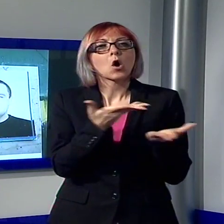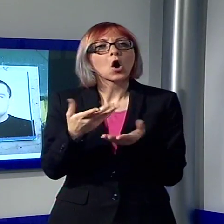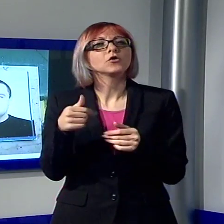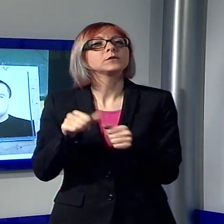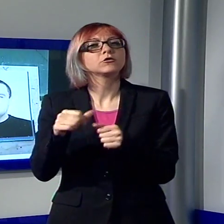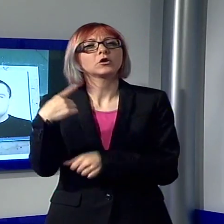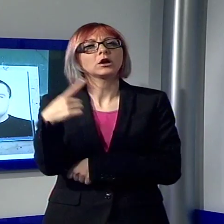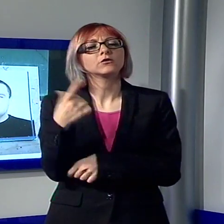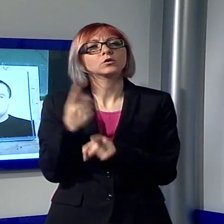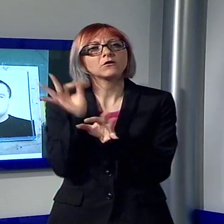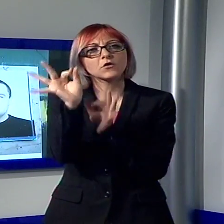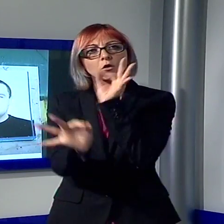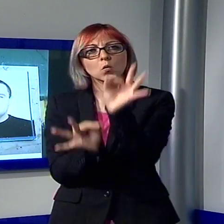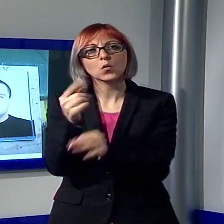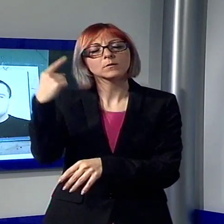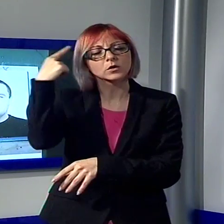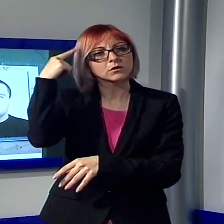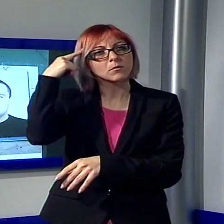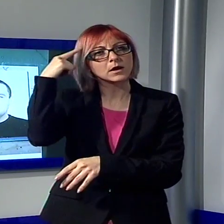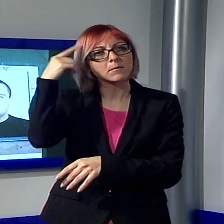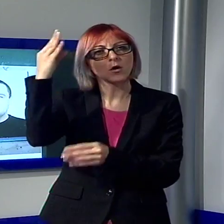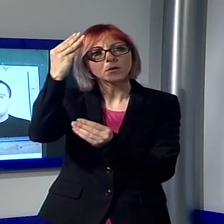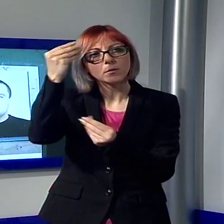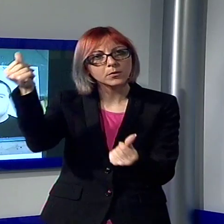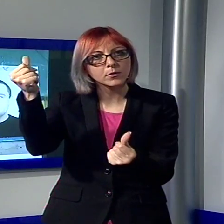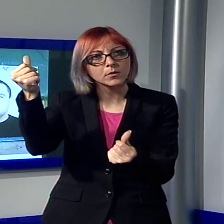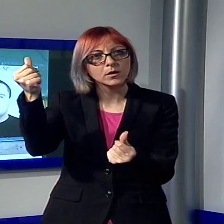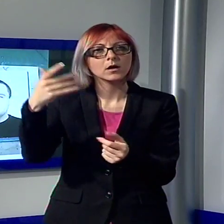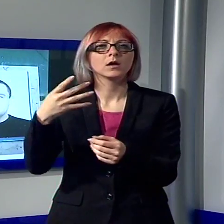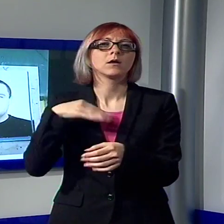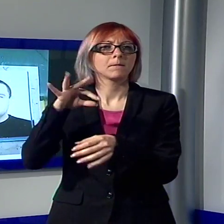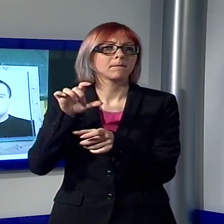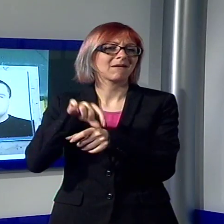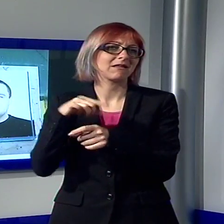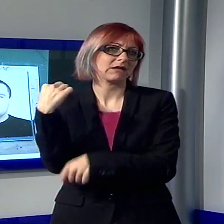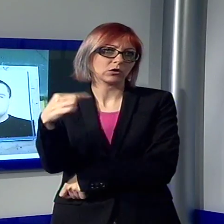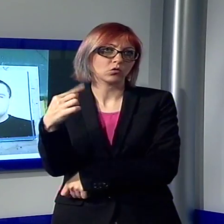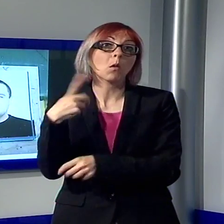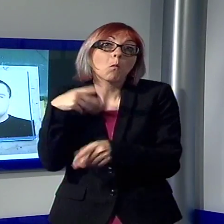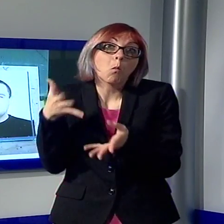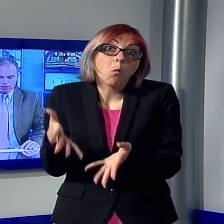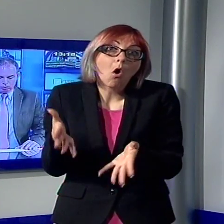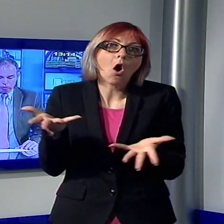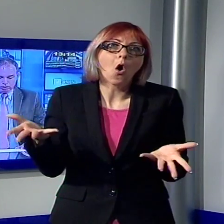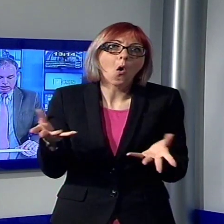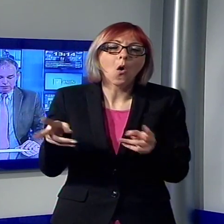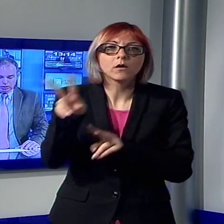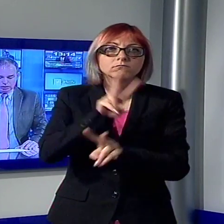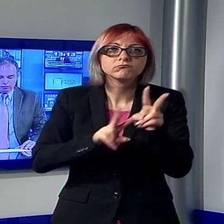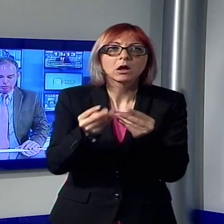che soffre di vuoti di memoria, di amnesia e quindi potrebbe essersi smarrito. Le ricerche condotte dai vigili del fuoco e